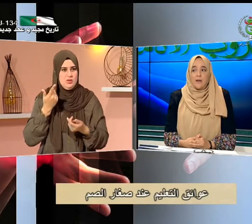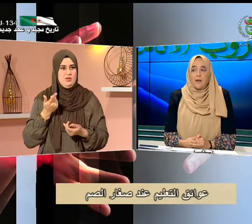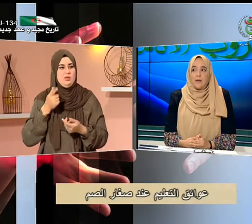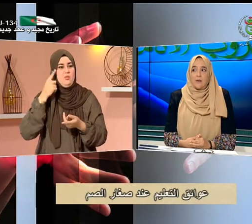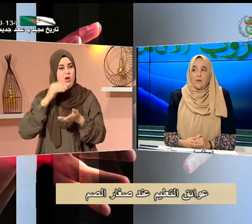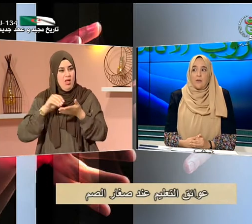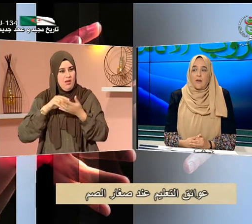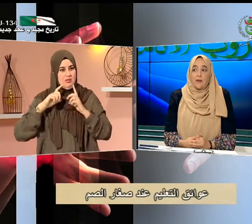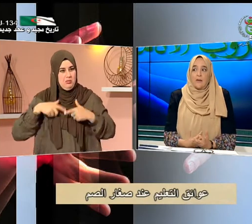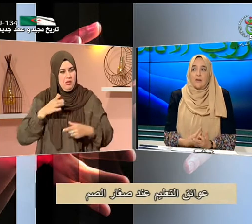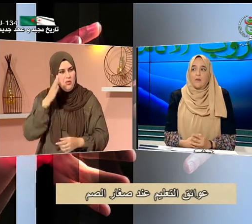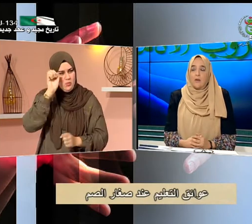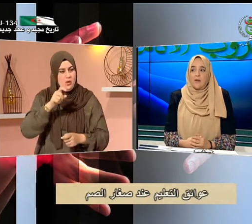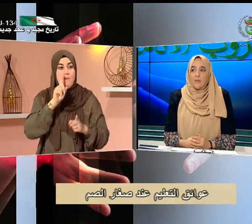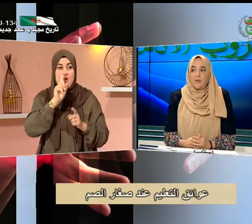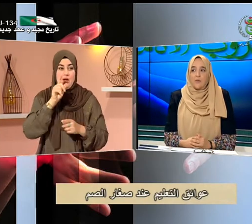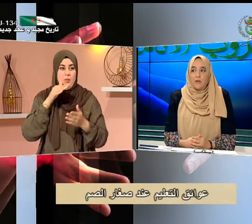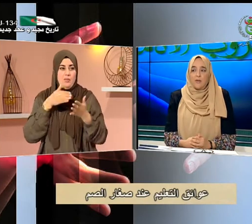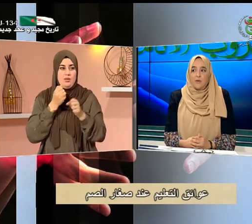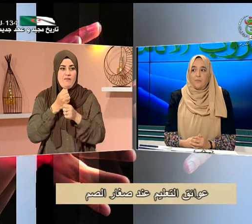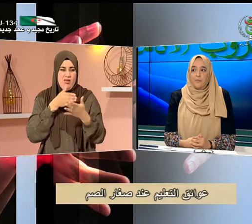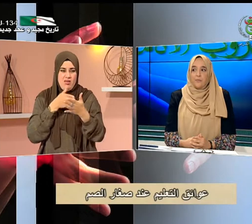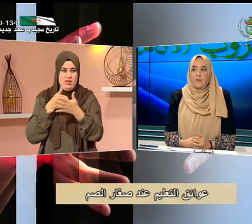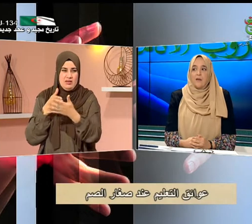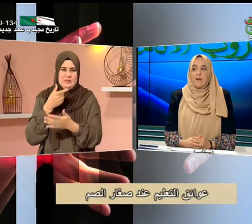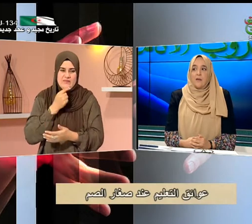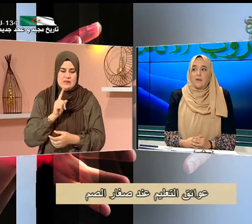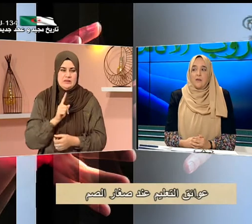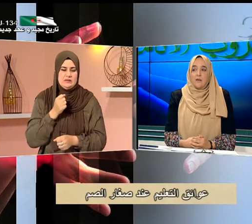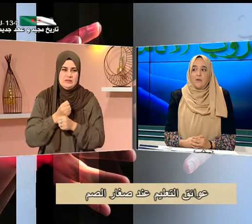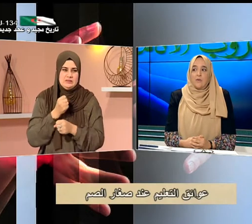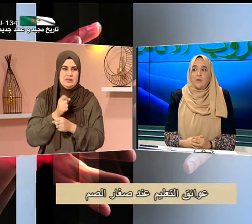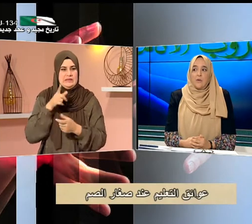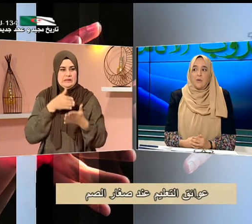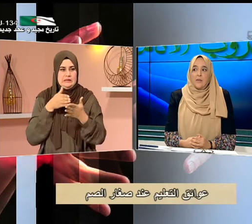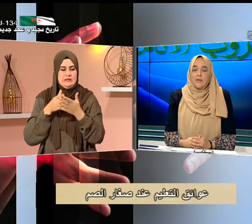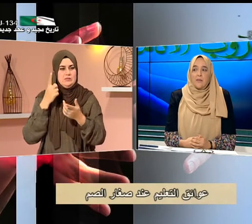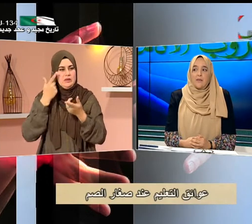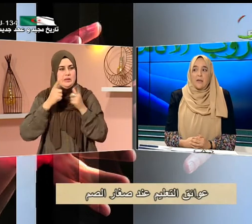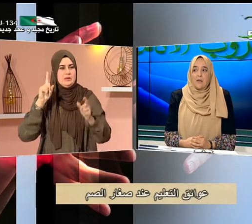كل الأقسام أن تكون للصم وليس من السهل